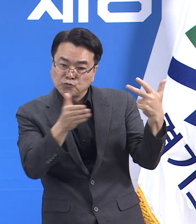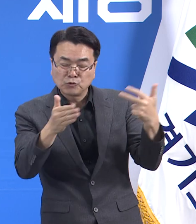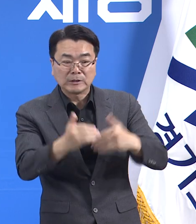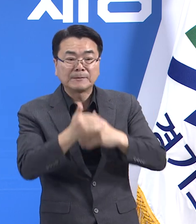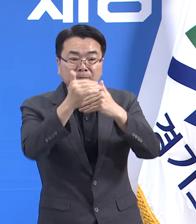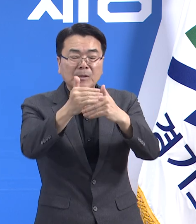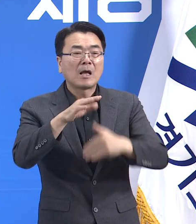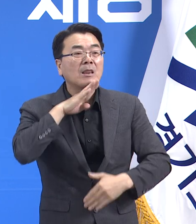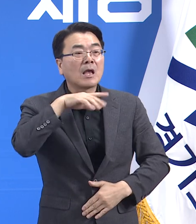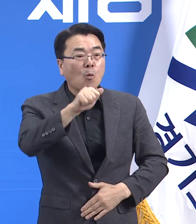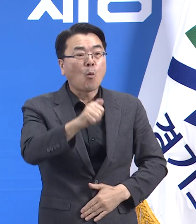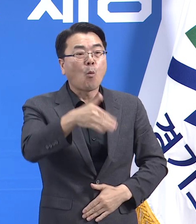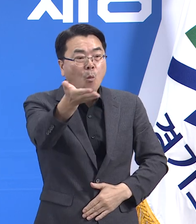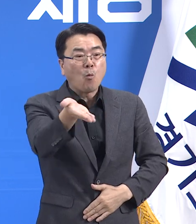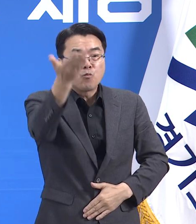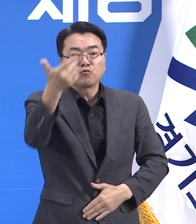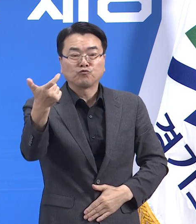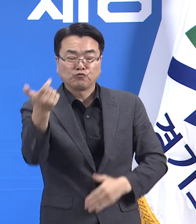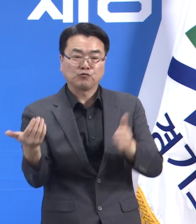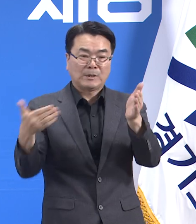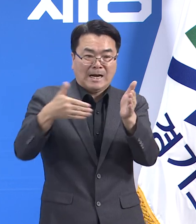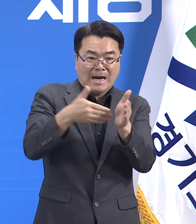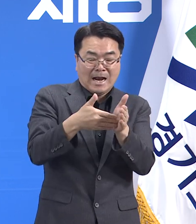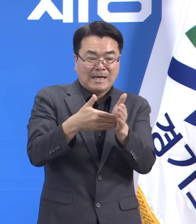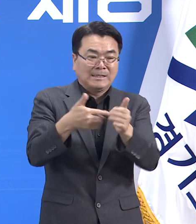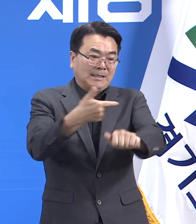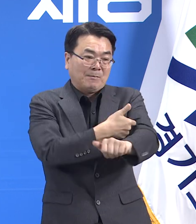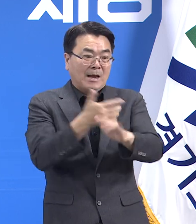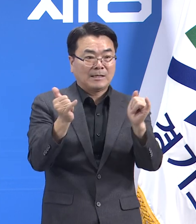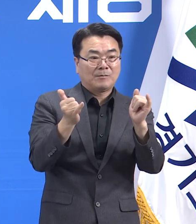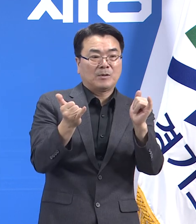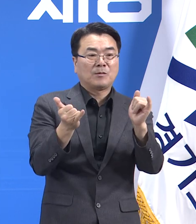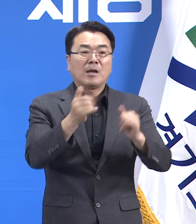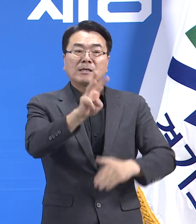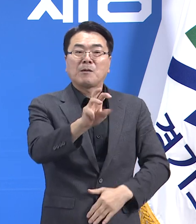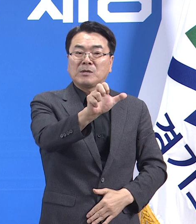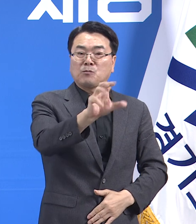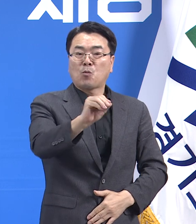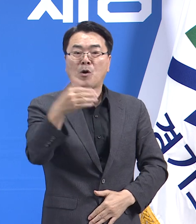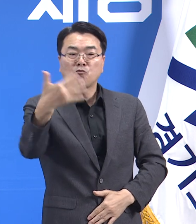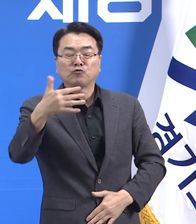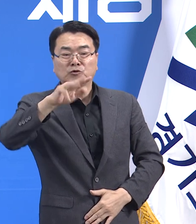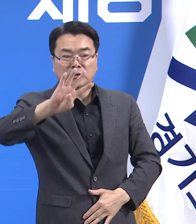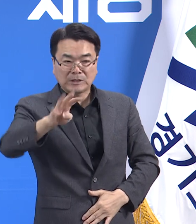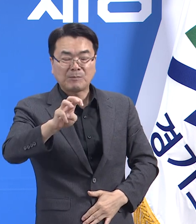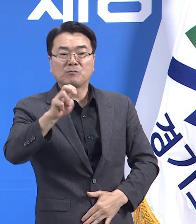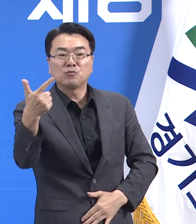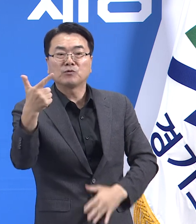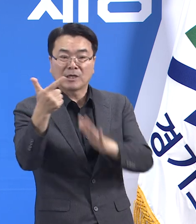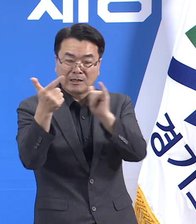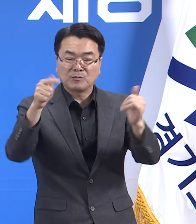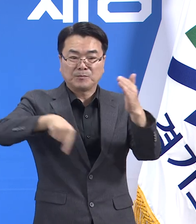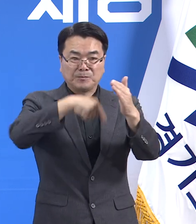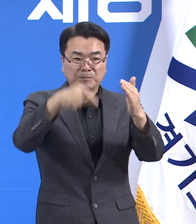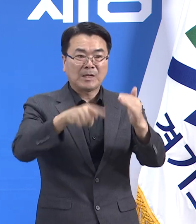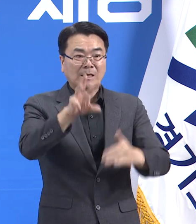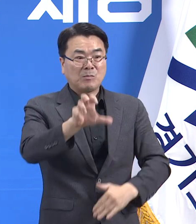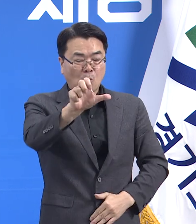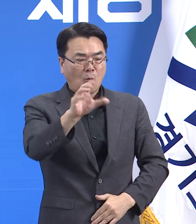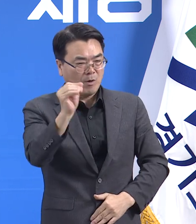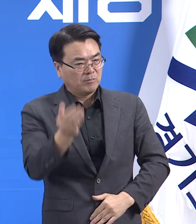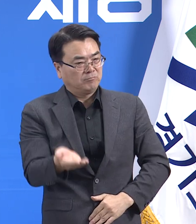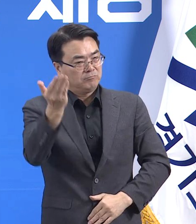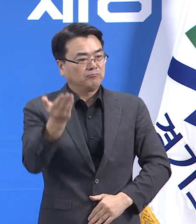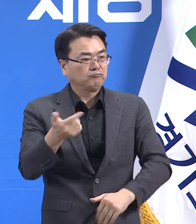55세에서 59세 예방접종 대상자는 92만 9,946명 중 39만 7,530명이